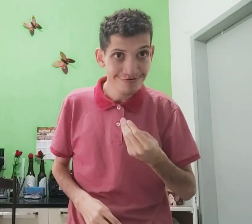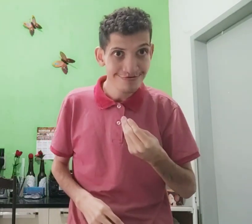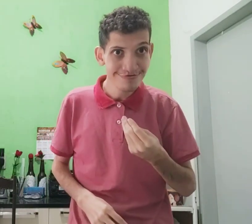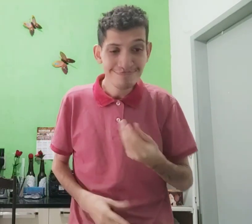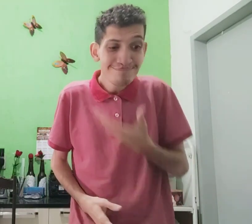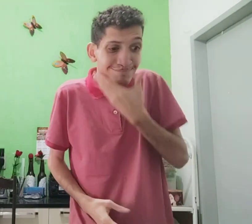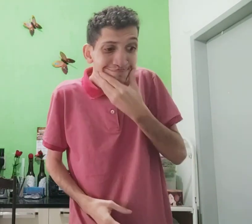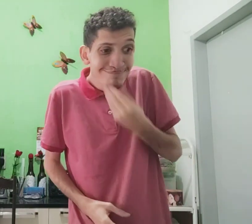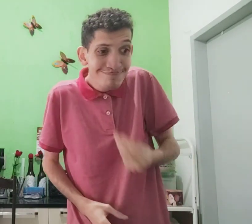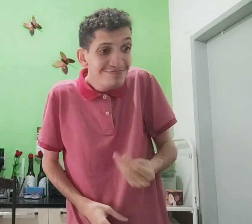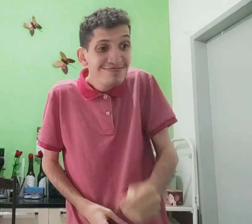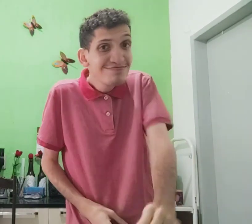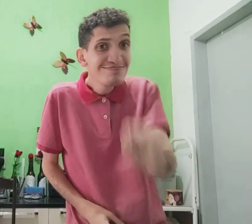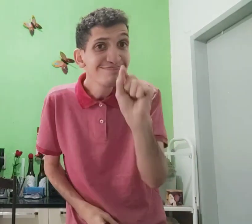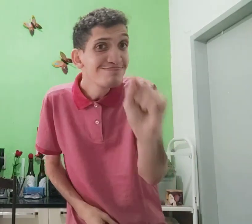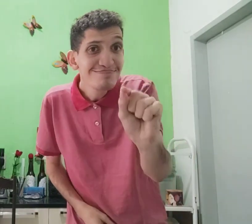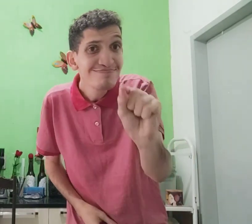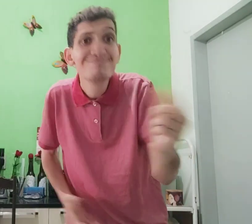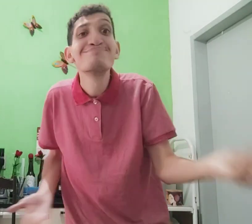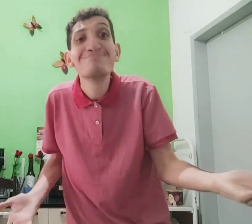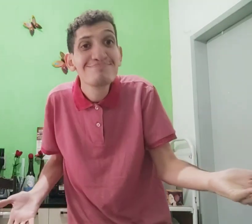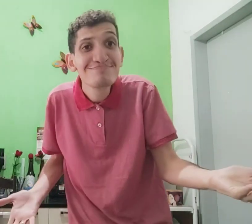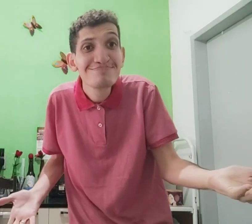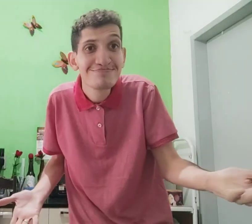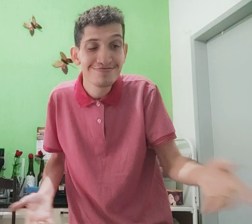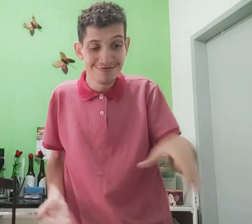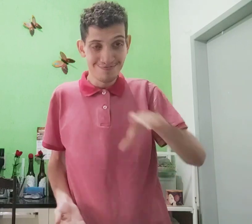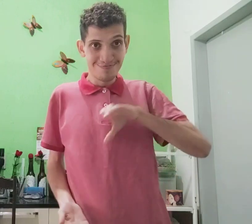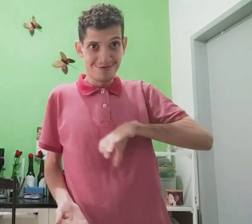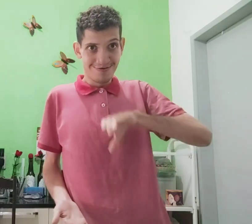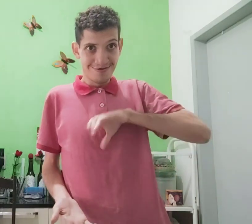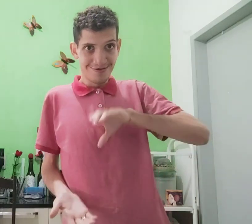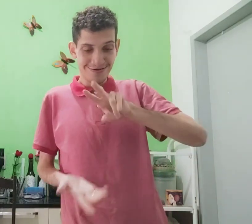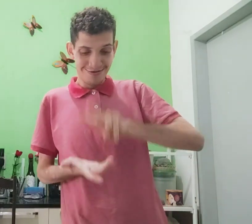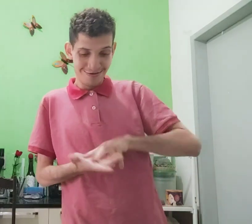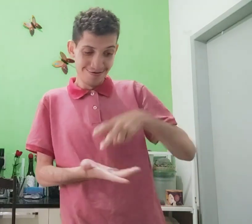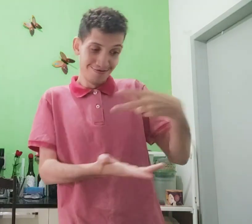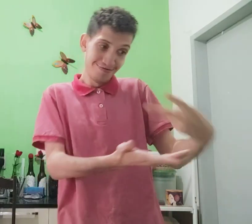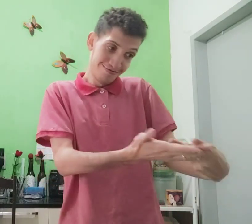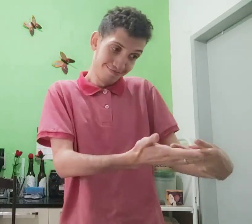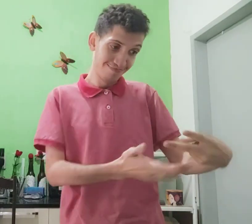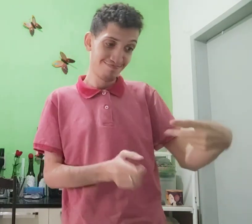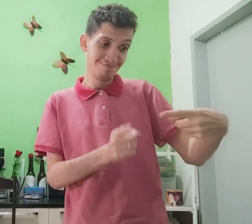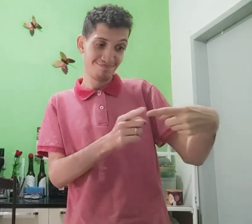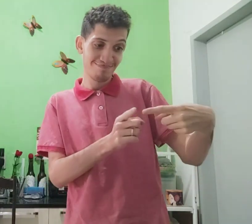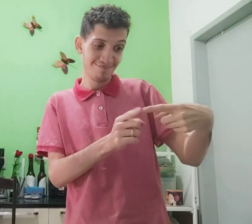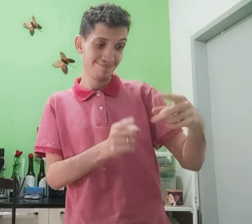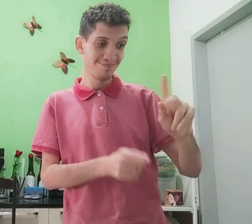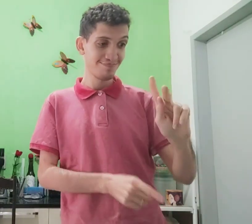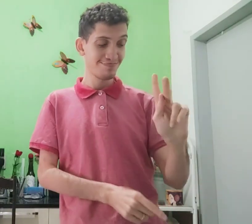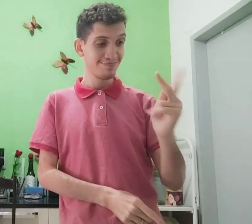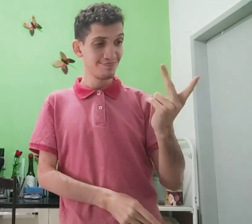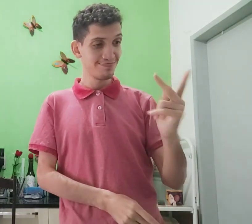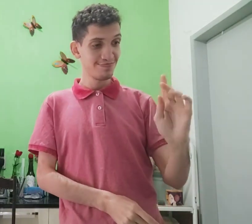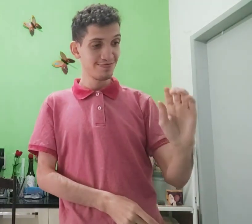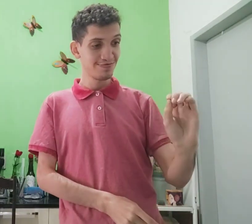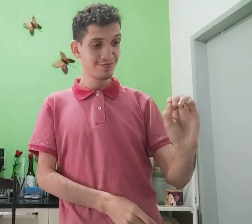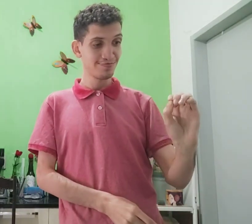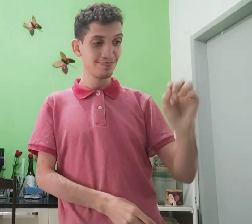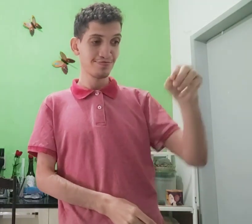isso. Mas isso, né, e o que é? A extradução, primeira palavra,